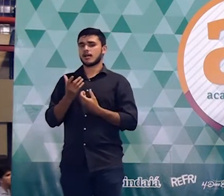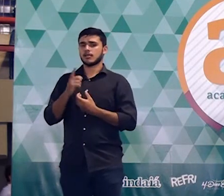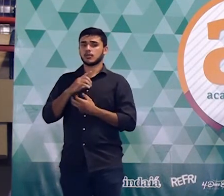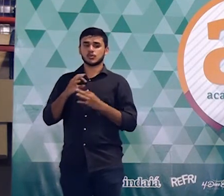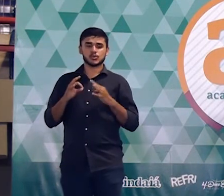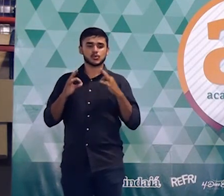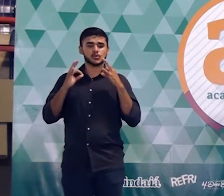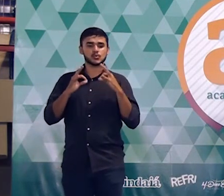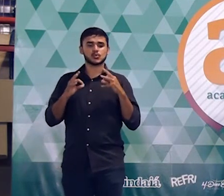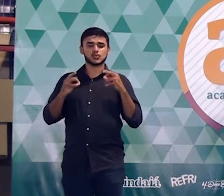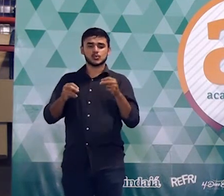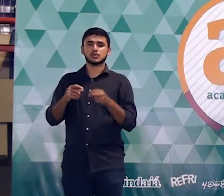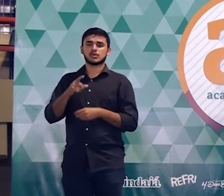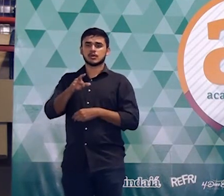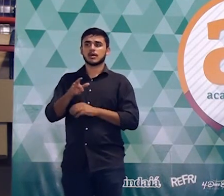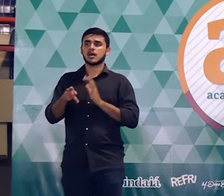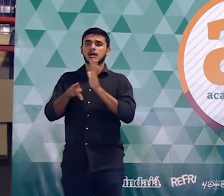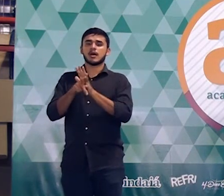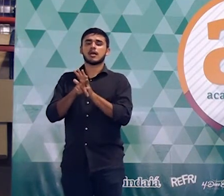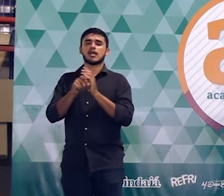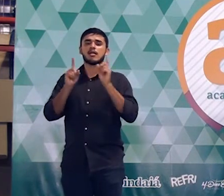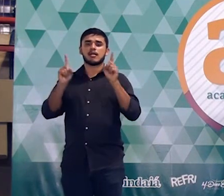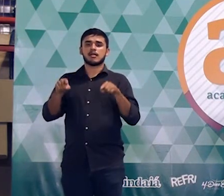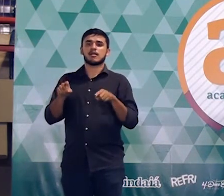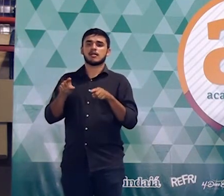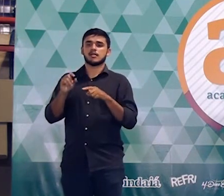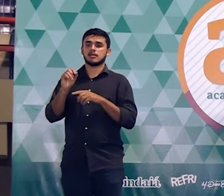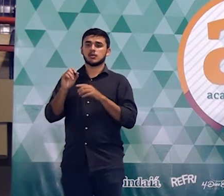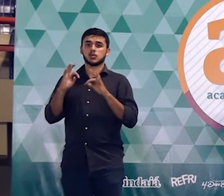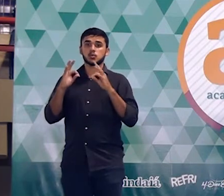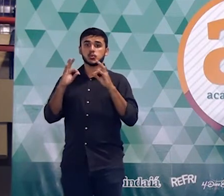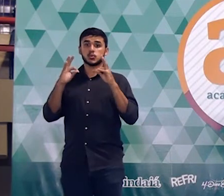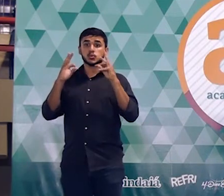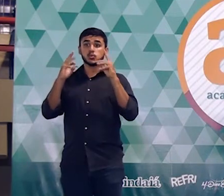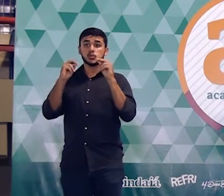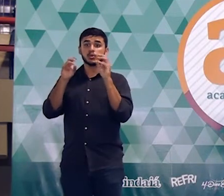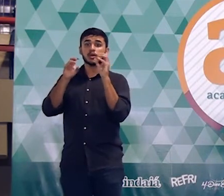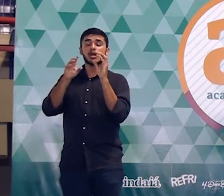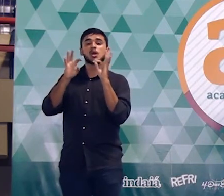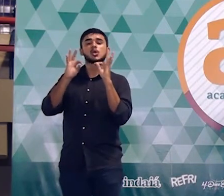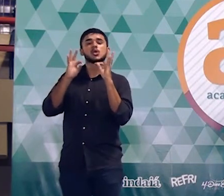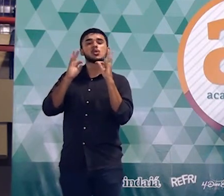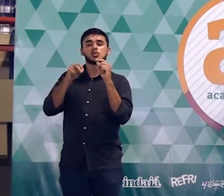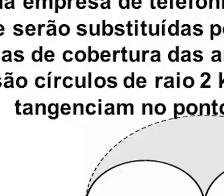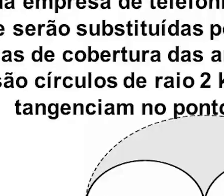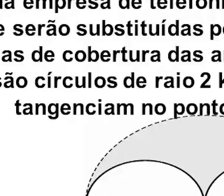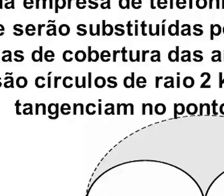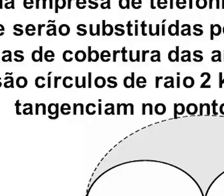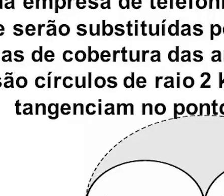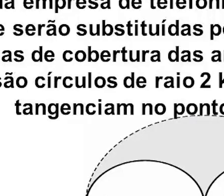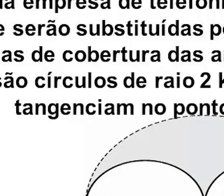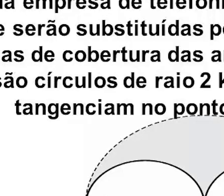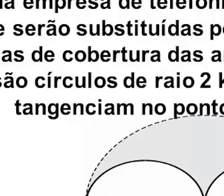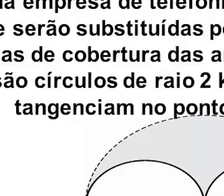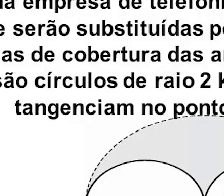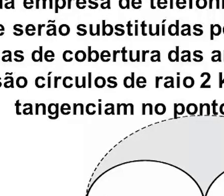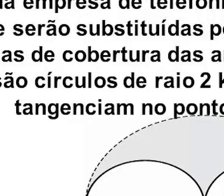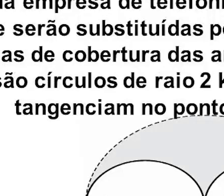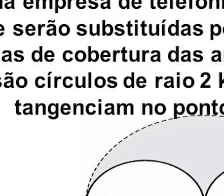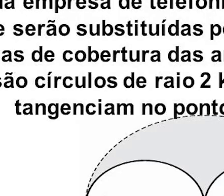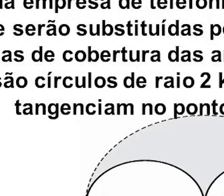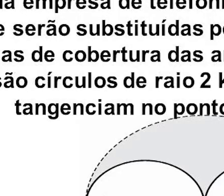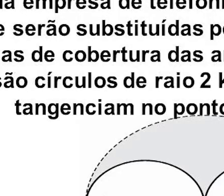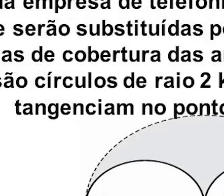de torres pra captação de sinal de celular olha o que o enunciado diz uma empresa de telefonia celular